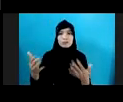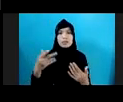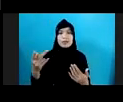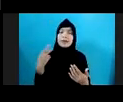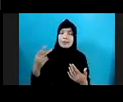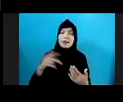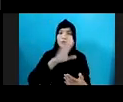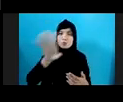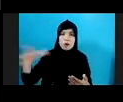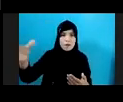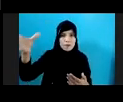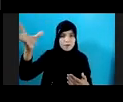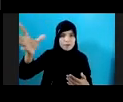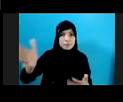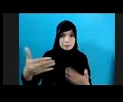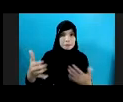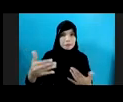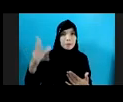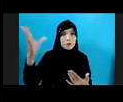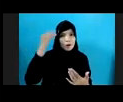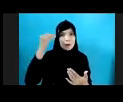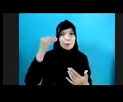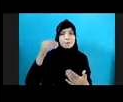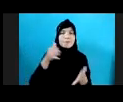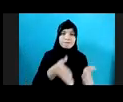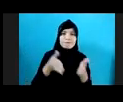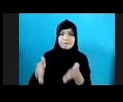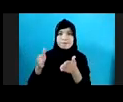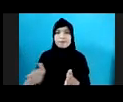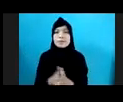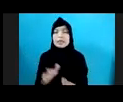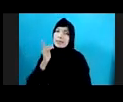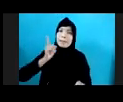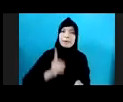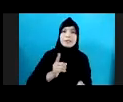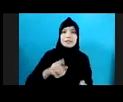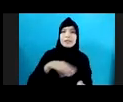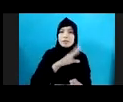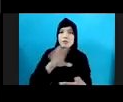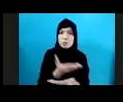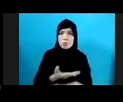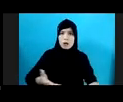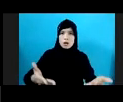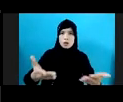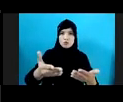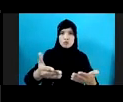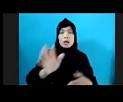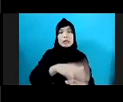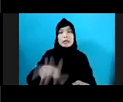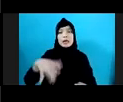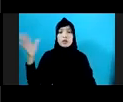Dan Kita Selalu Pastikan Bahwa Seluruh Lingkungan Anak Menjadi Target Dari Intervensi Kita